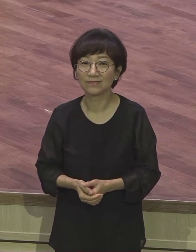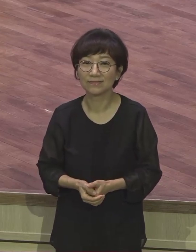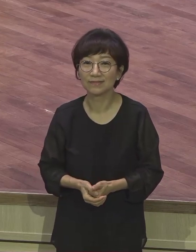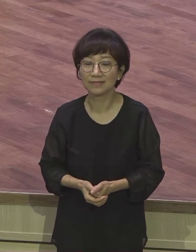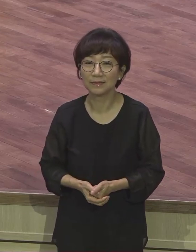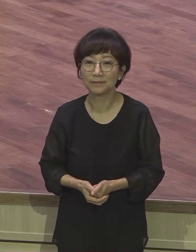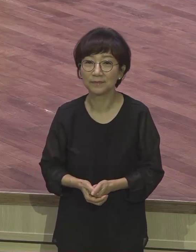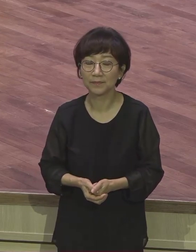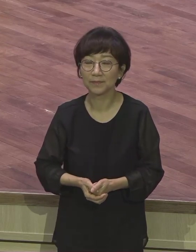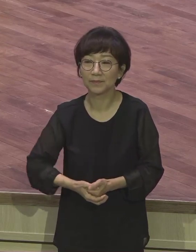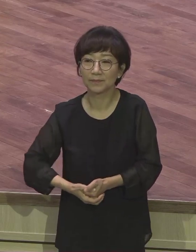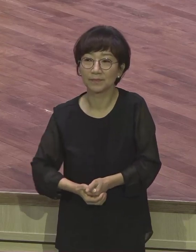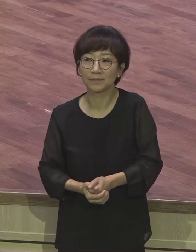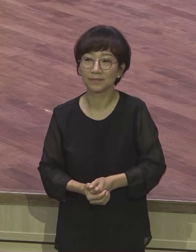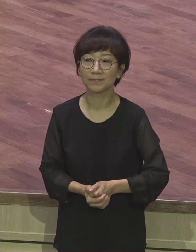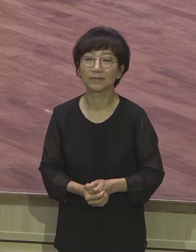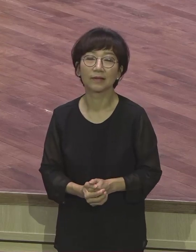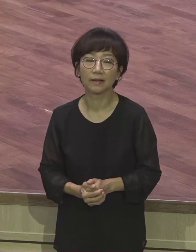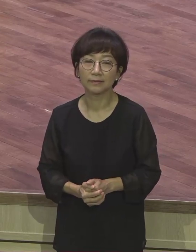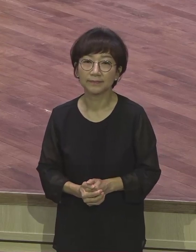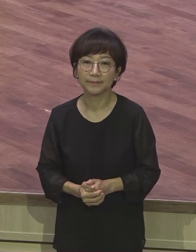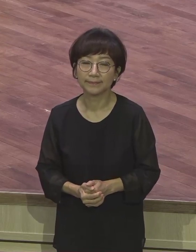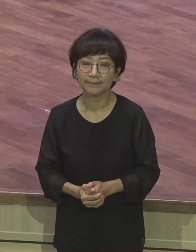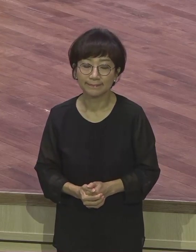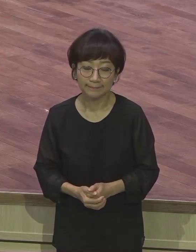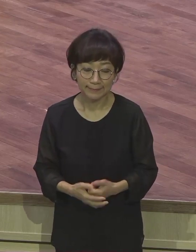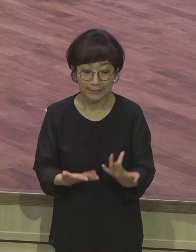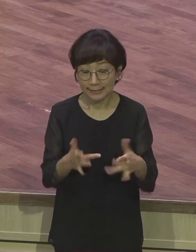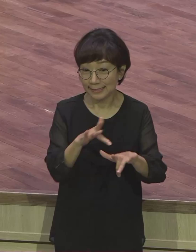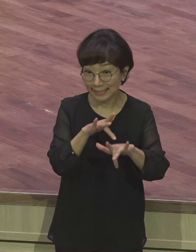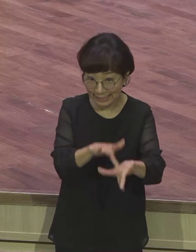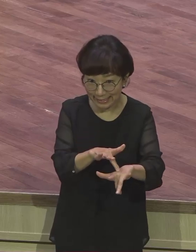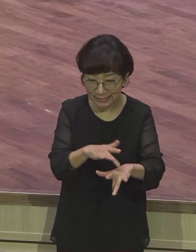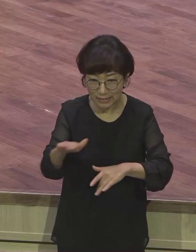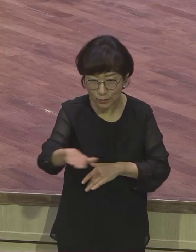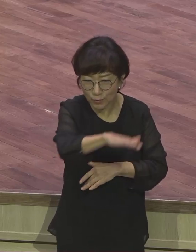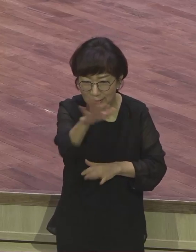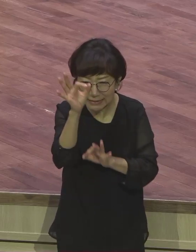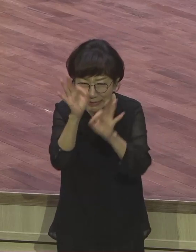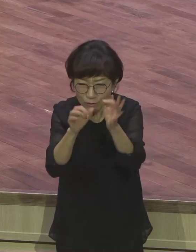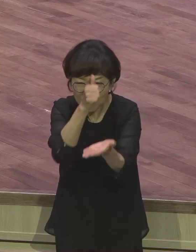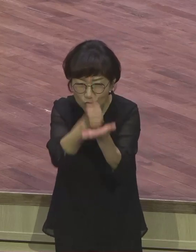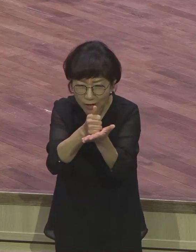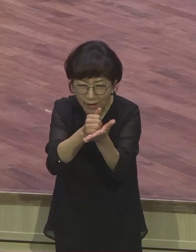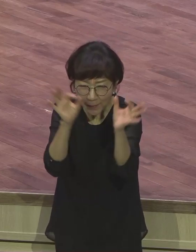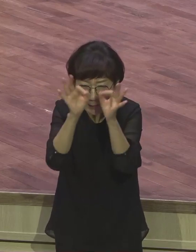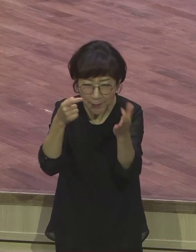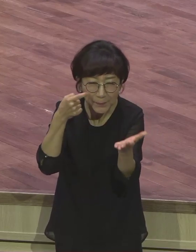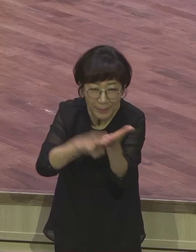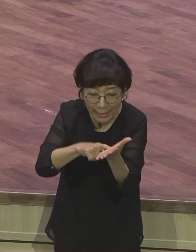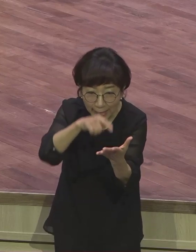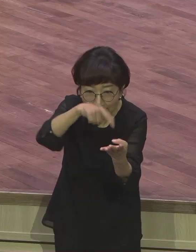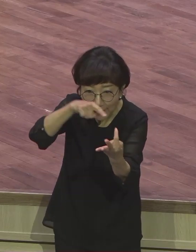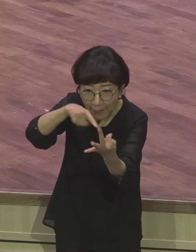사단이 우리를 그렇게 고발하지만 예수 그리스도의 십자가 보혈하필은